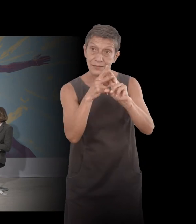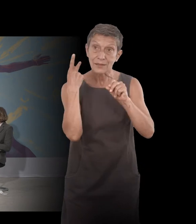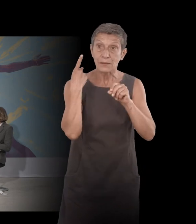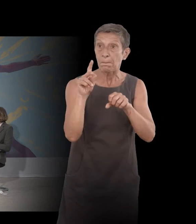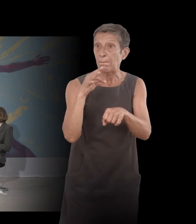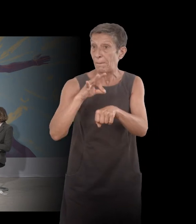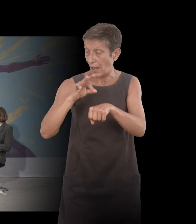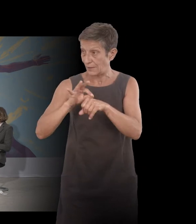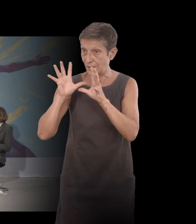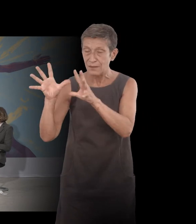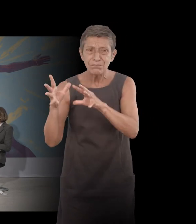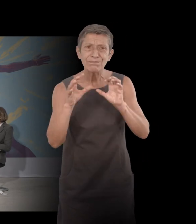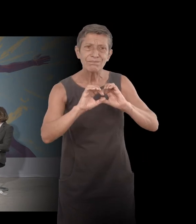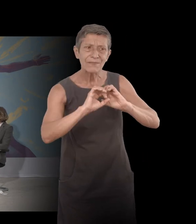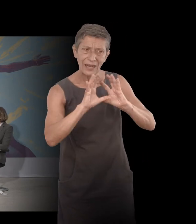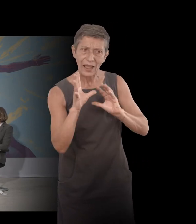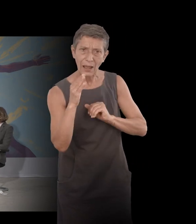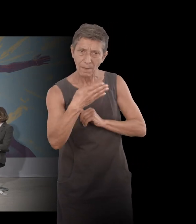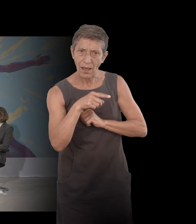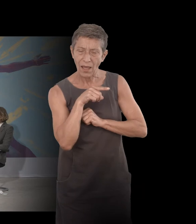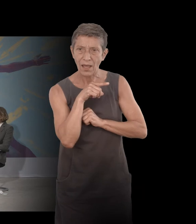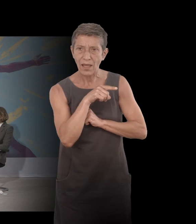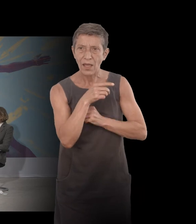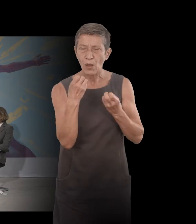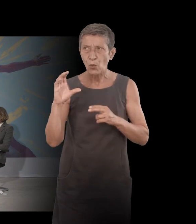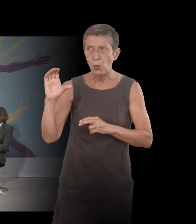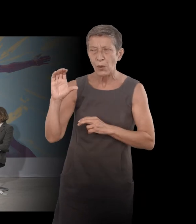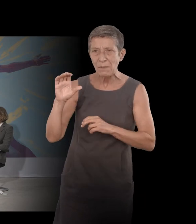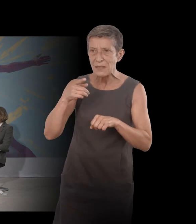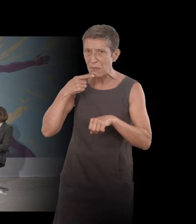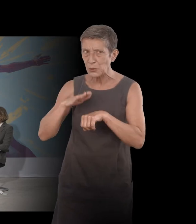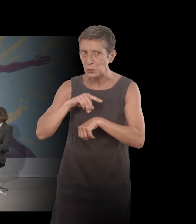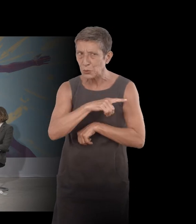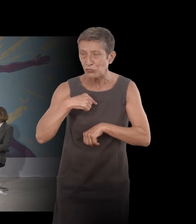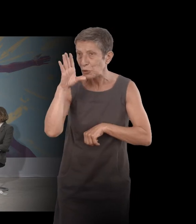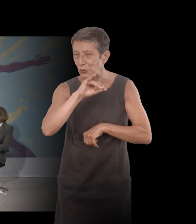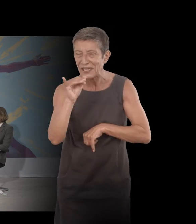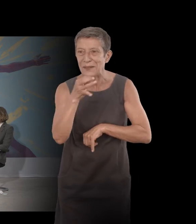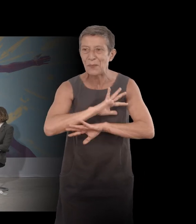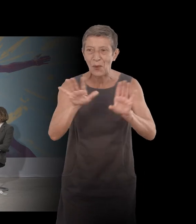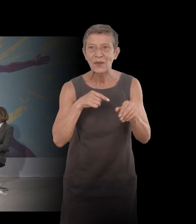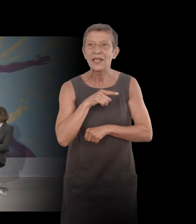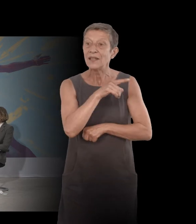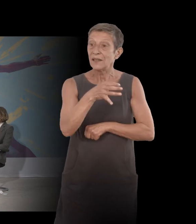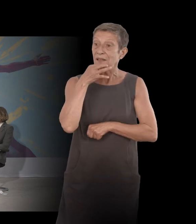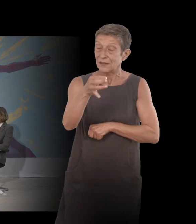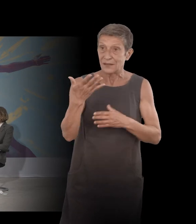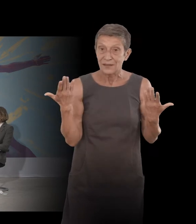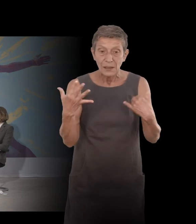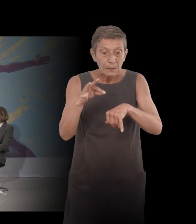dites, je crois, ou alors c'est Camille qui vous cite, vous dites que la maladie révèle la multiplicité des identités